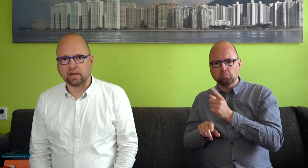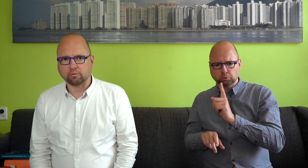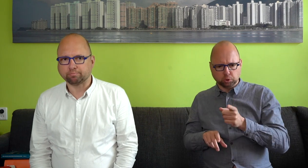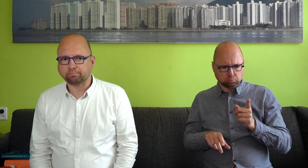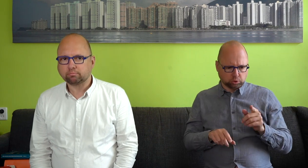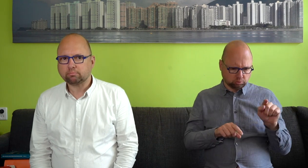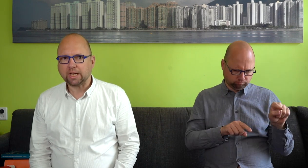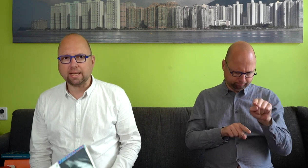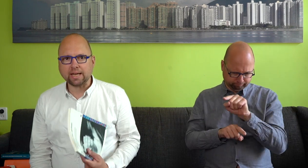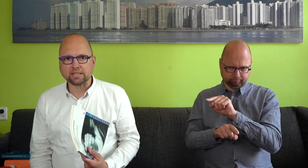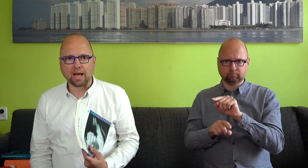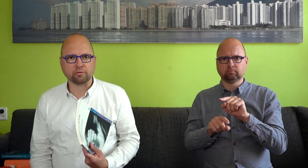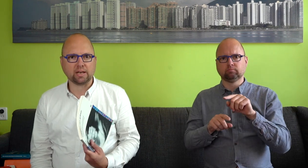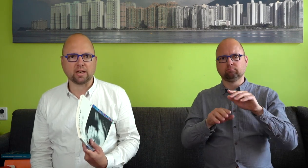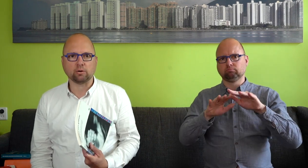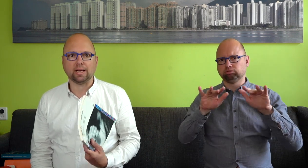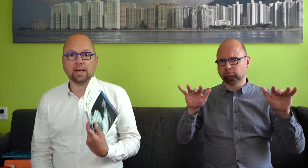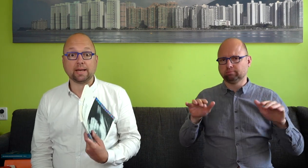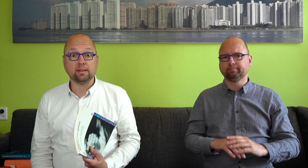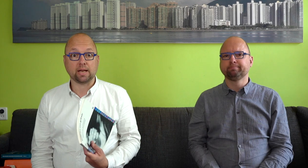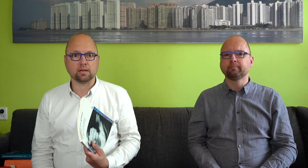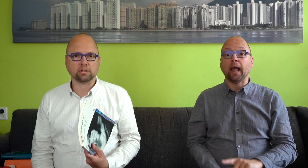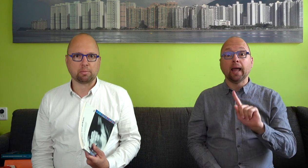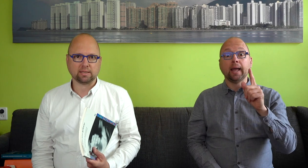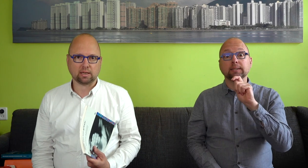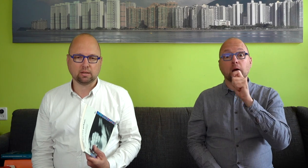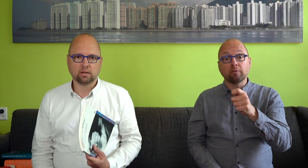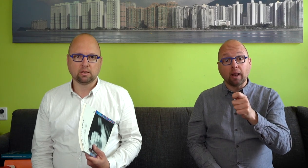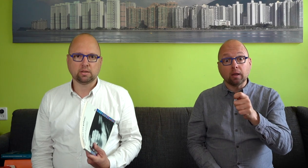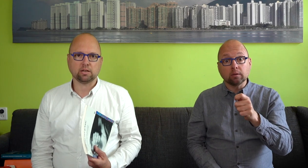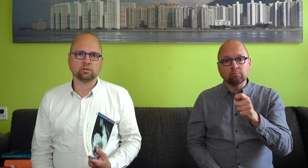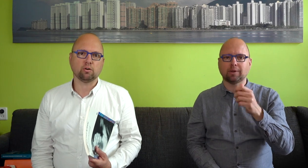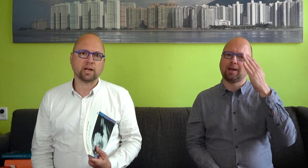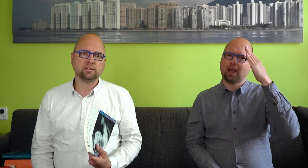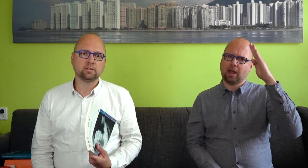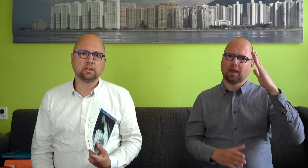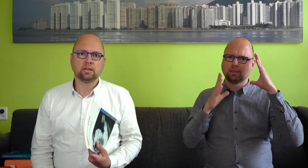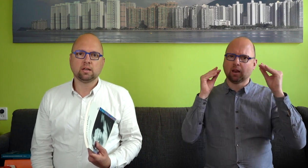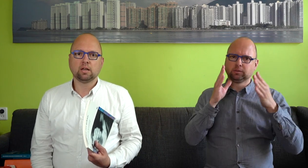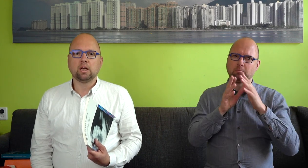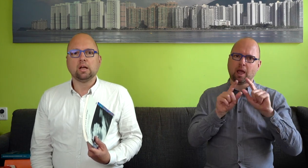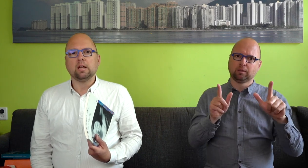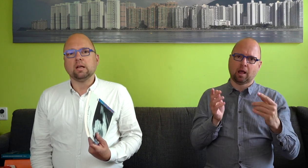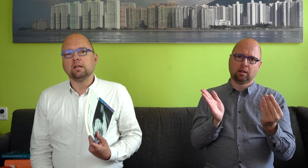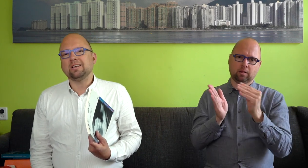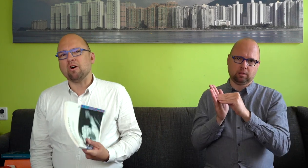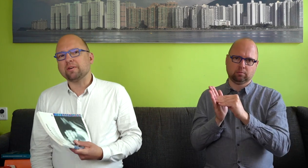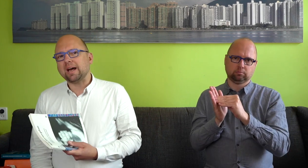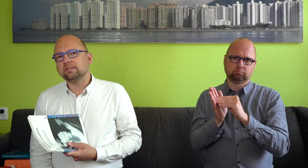geven. En de eerste aanbeveling luidde, herken de Nederlandse gebarentaal. Nederlandse overheid. Die overheid